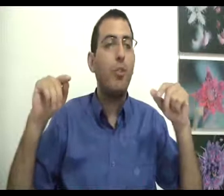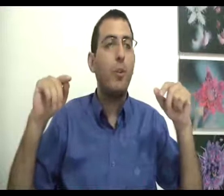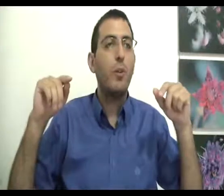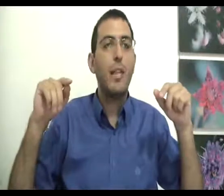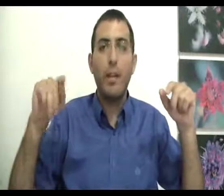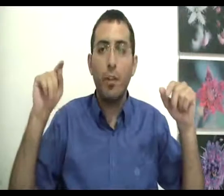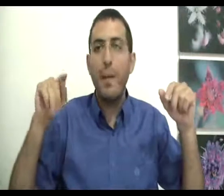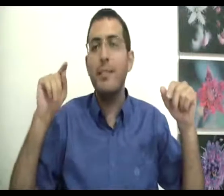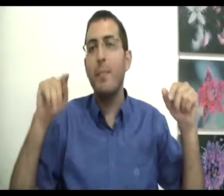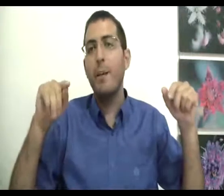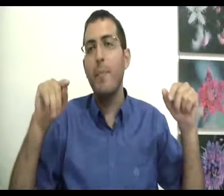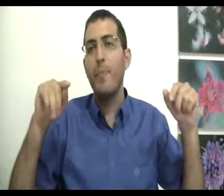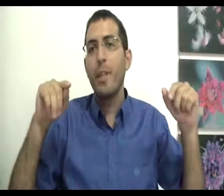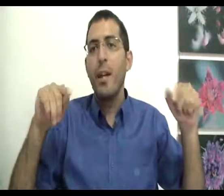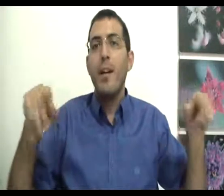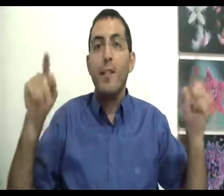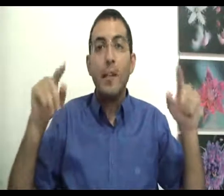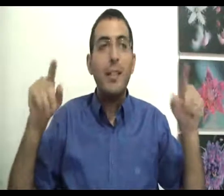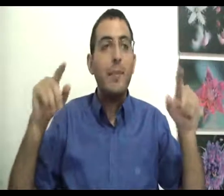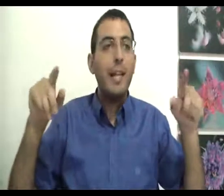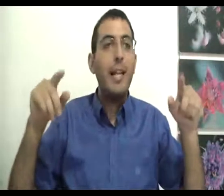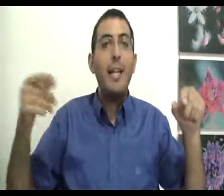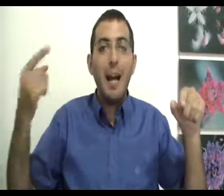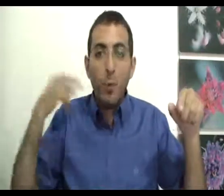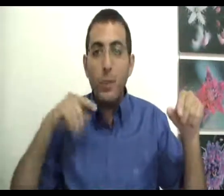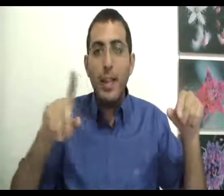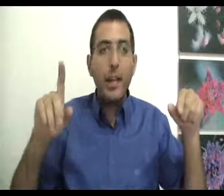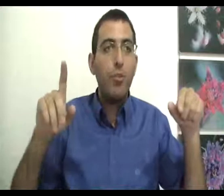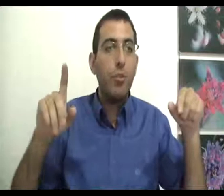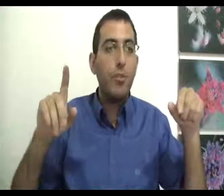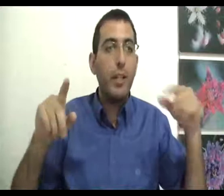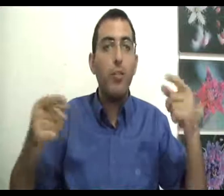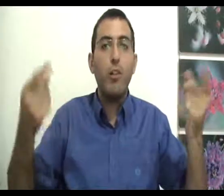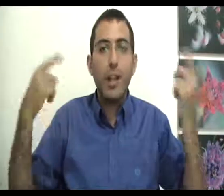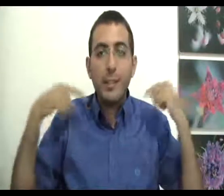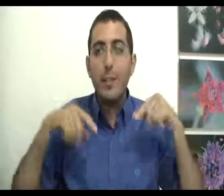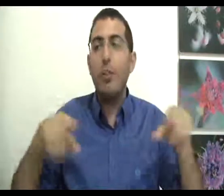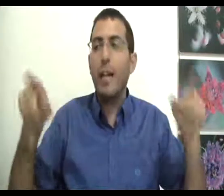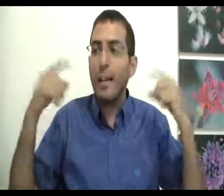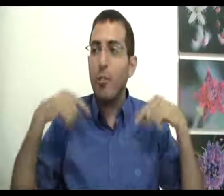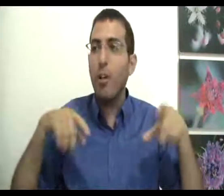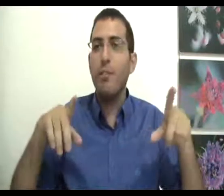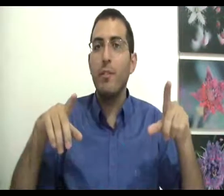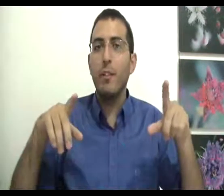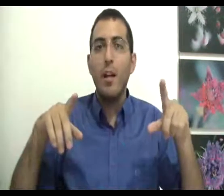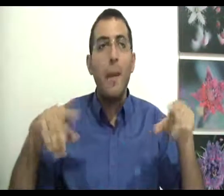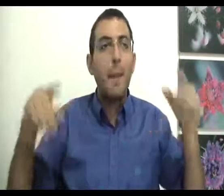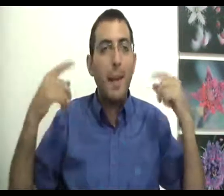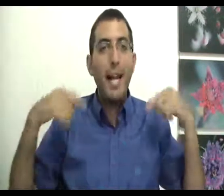טוב ולא רוצה להרגיש רע, מה הסיבה ואם האדם יגלה למה הוא רוצה להרגיש טוב את שורש הרצון שלו להרגיש טוב ממילא